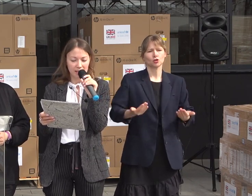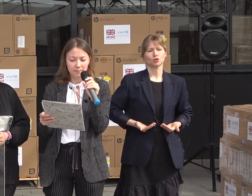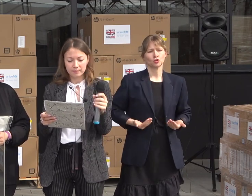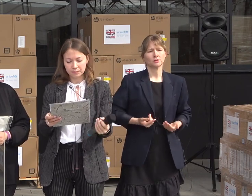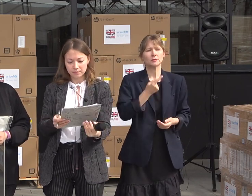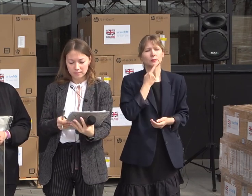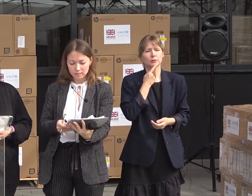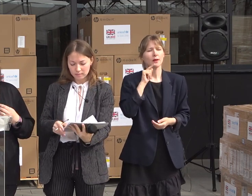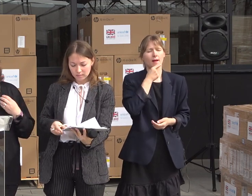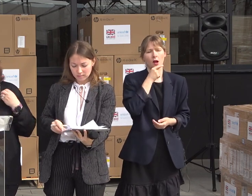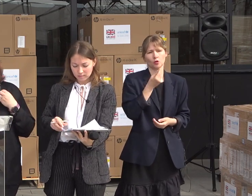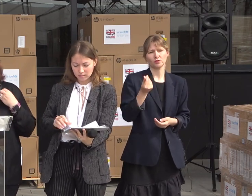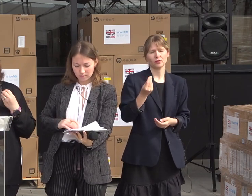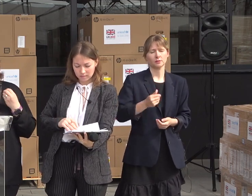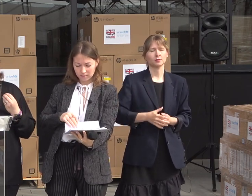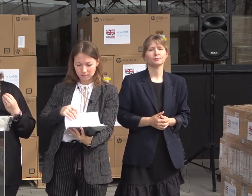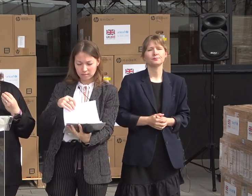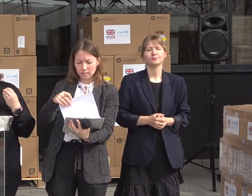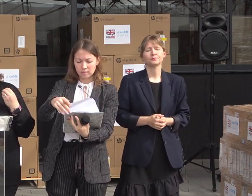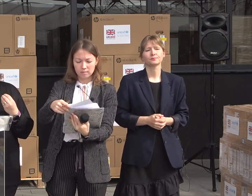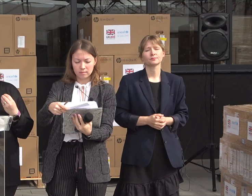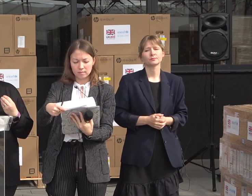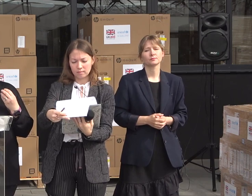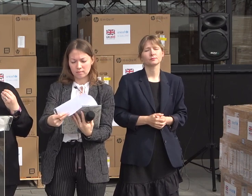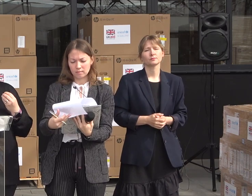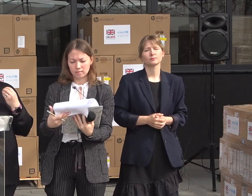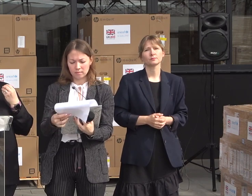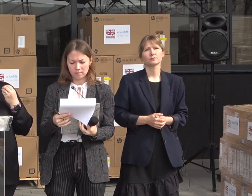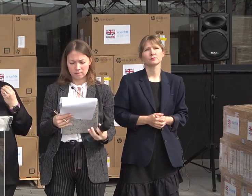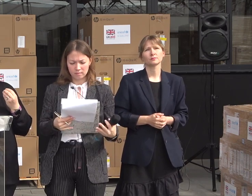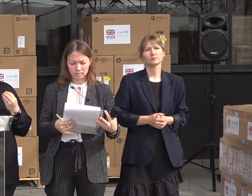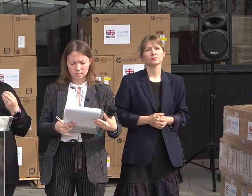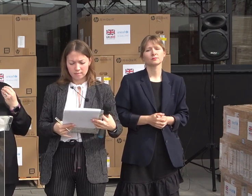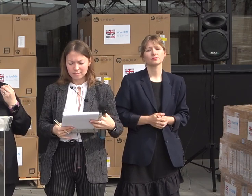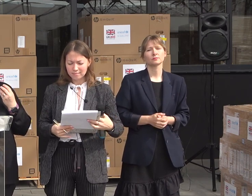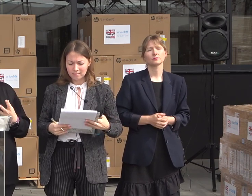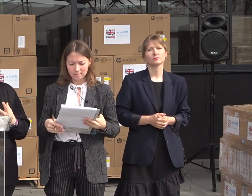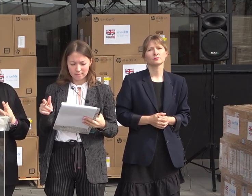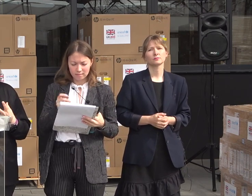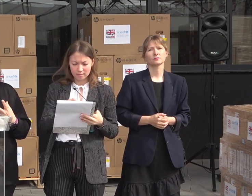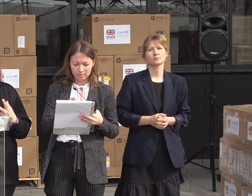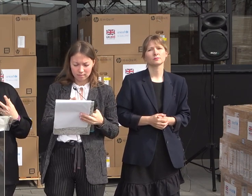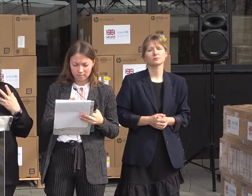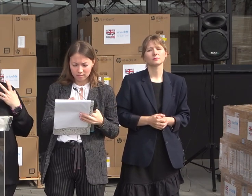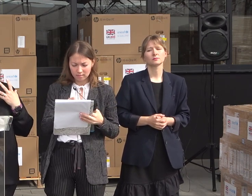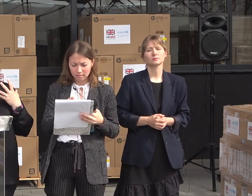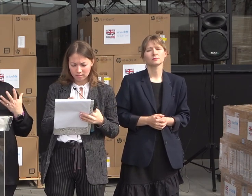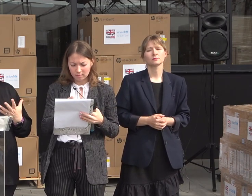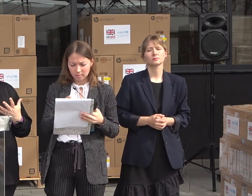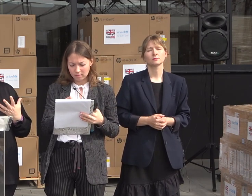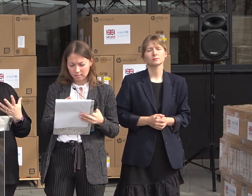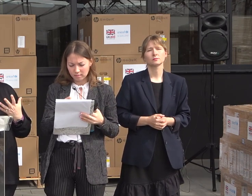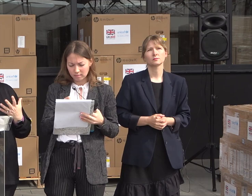aceste familii. And the part that I am very excited about myself when we talk about really is case management. This